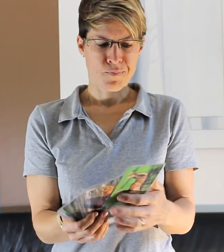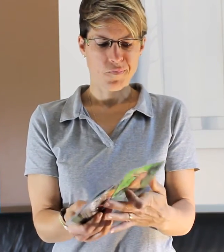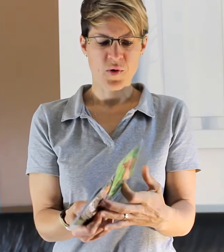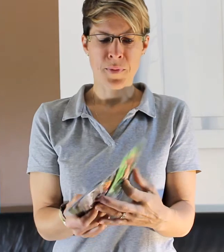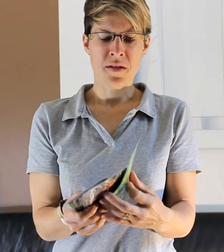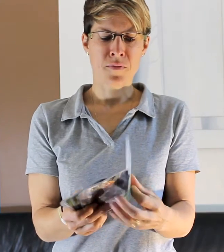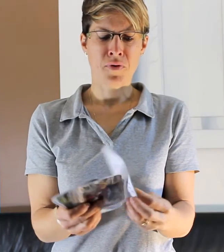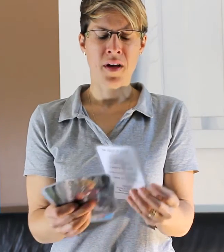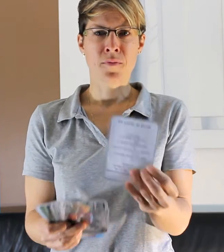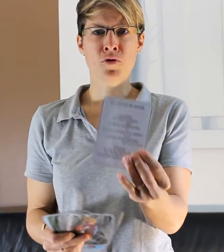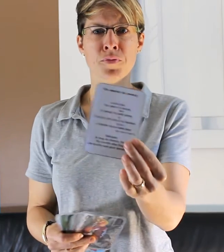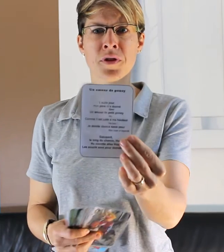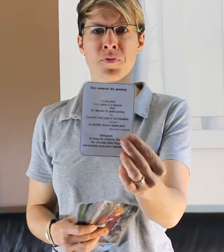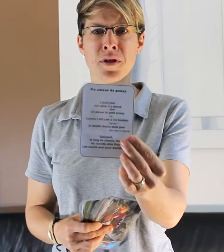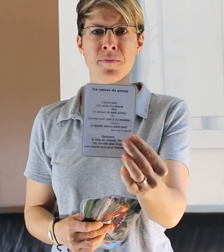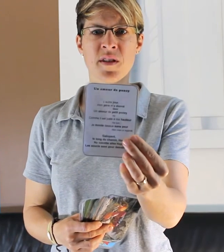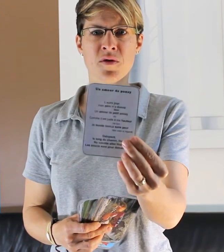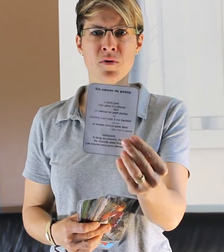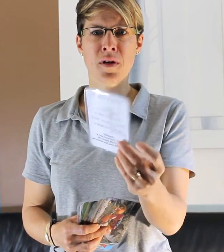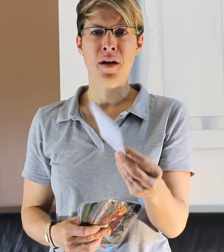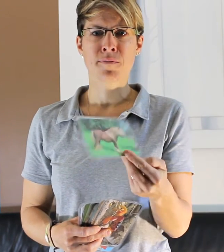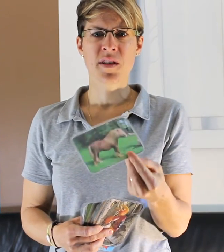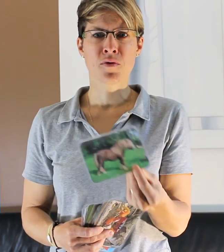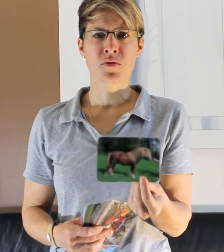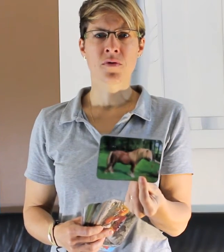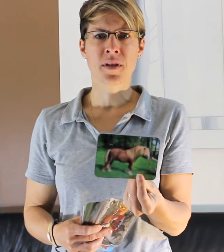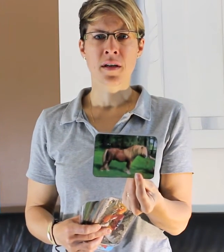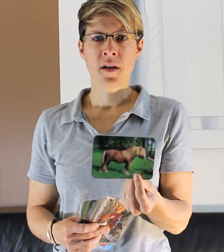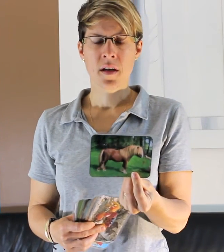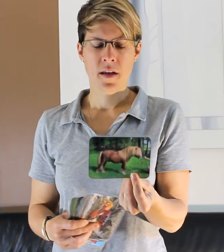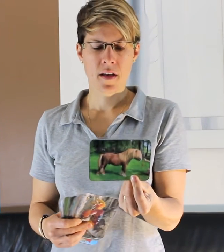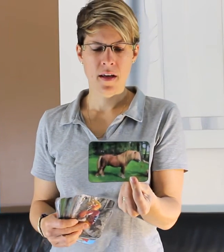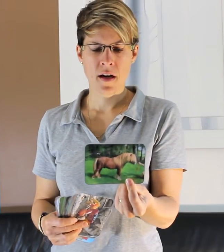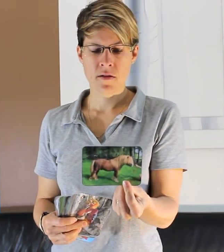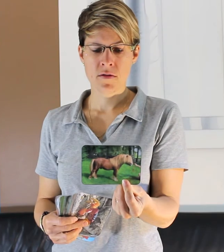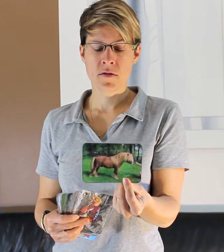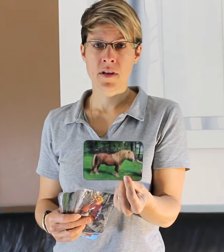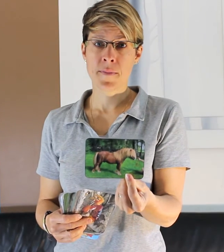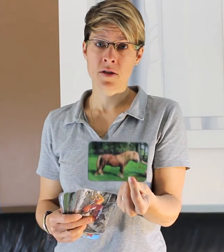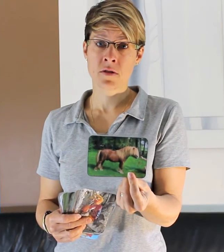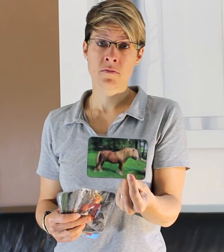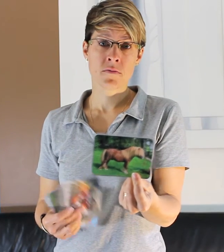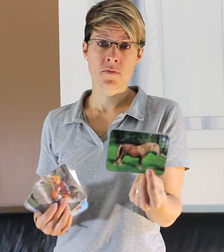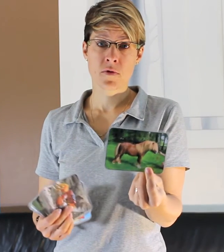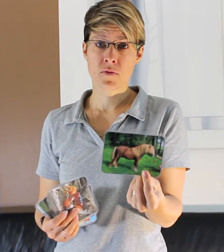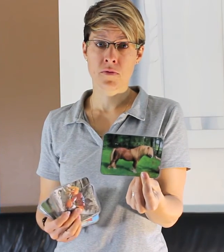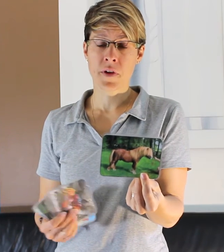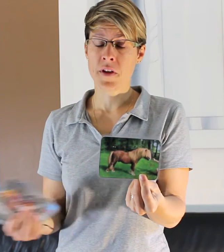Donc, par exemple, pour un amour de petit poney, la chanson, elle est là. Et de l'autre côté, il y a l'image que vous avez